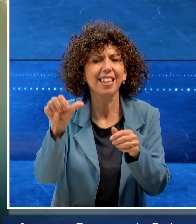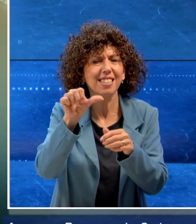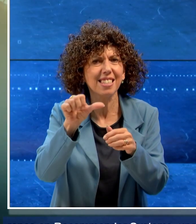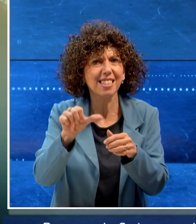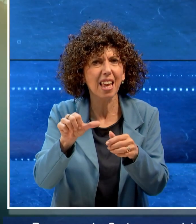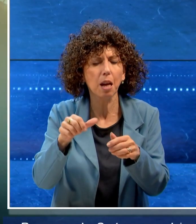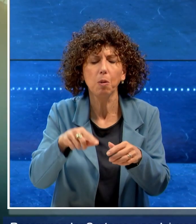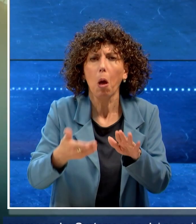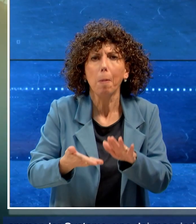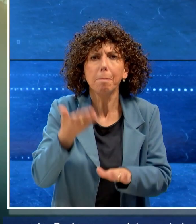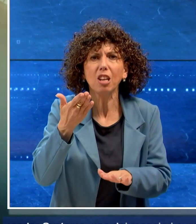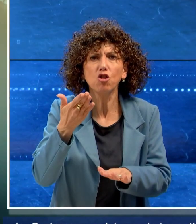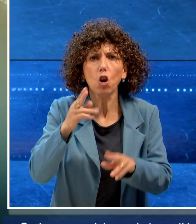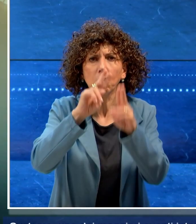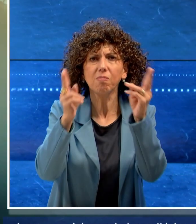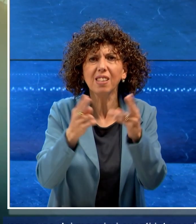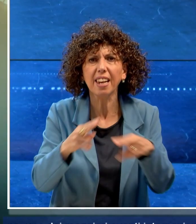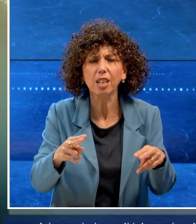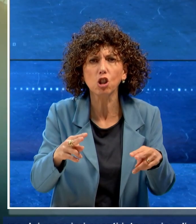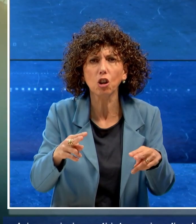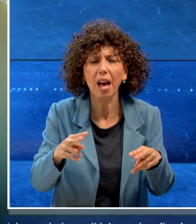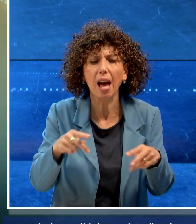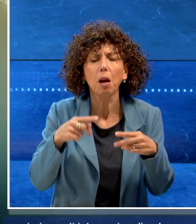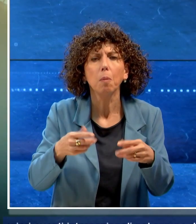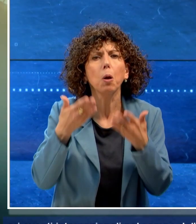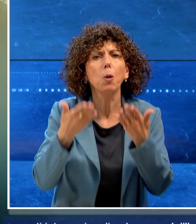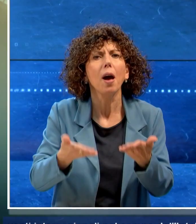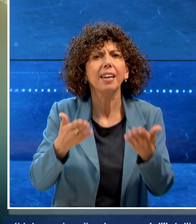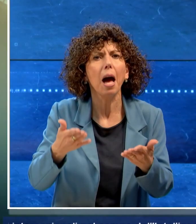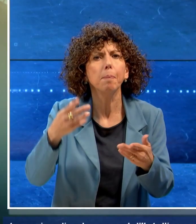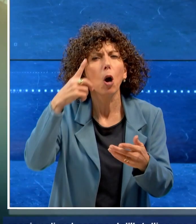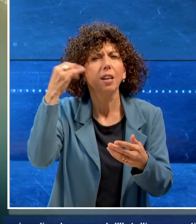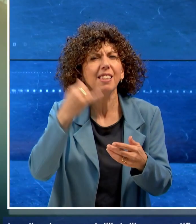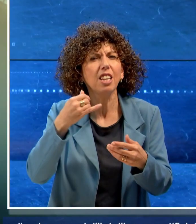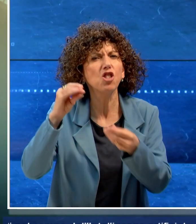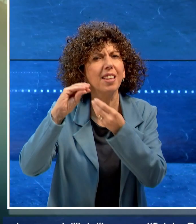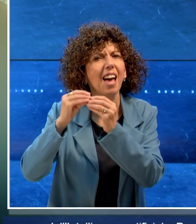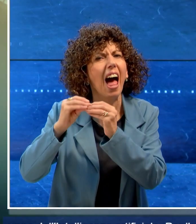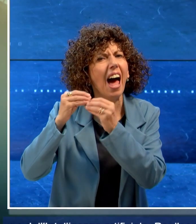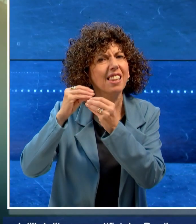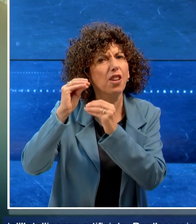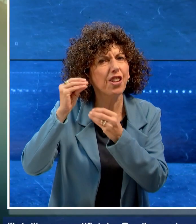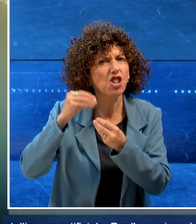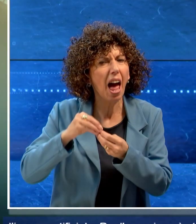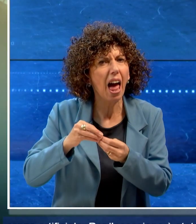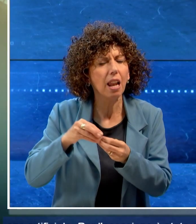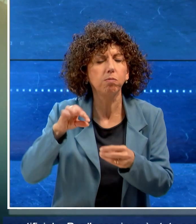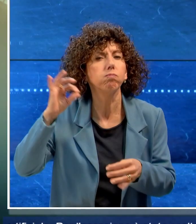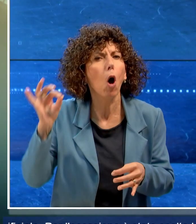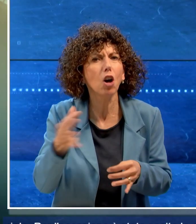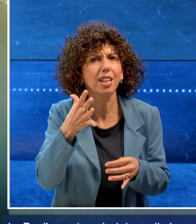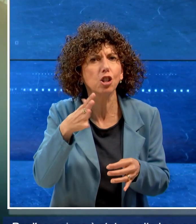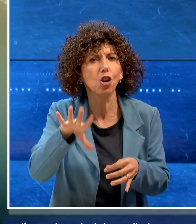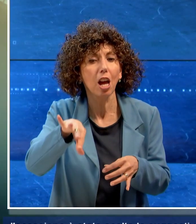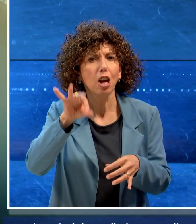maggiori eventi internazionali nel campo dell'intelligenza artificiale. Per l'occasione è stata